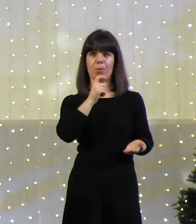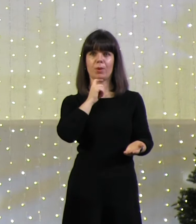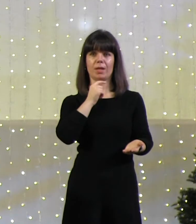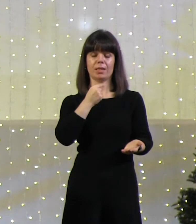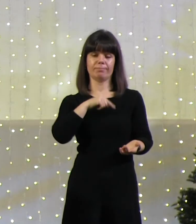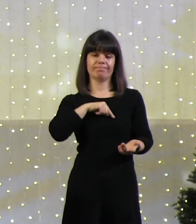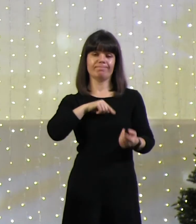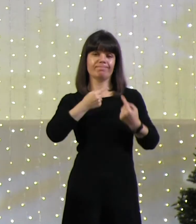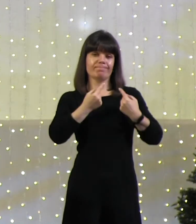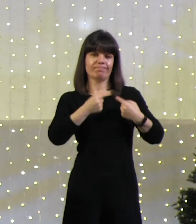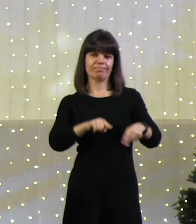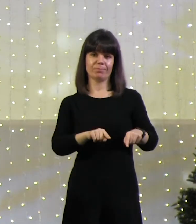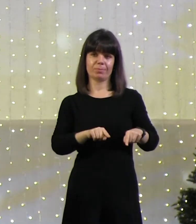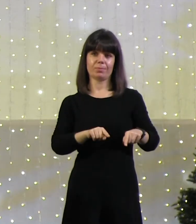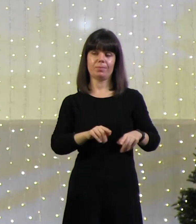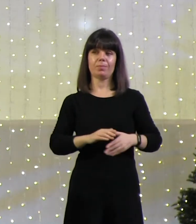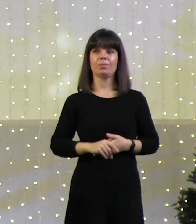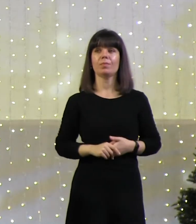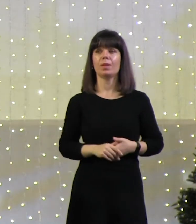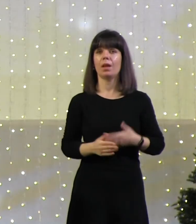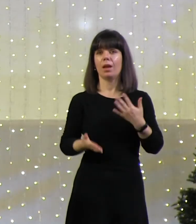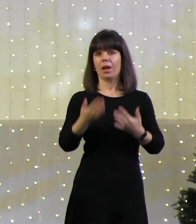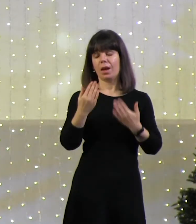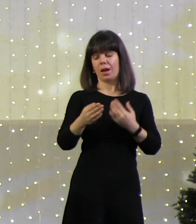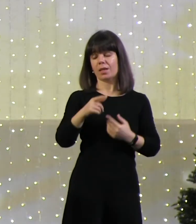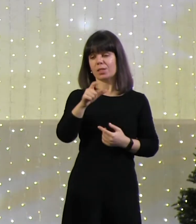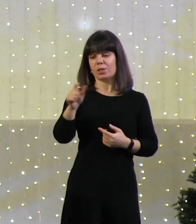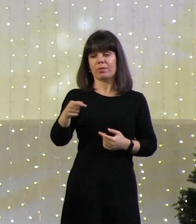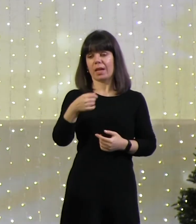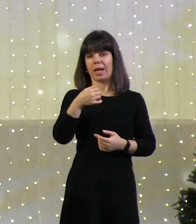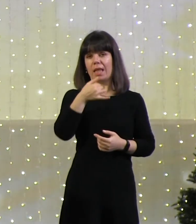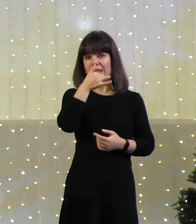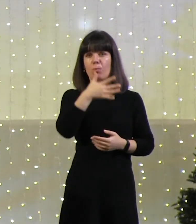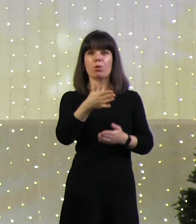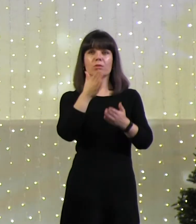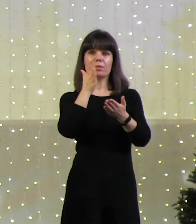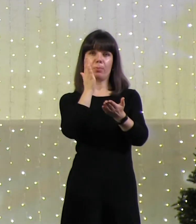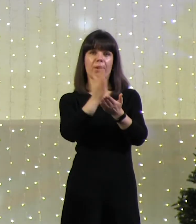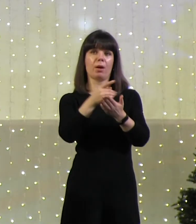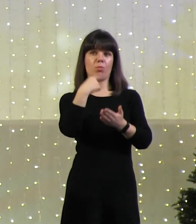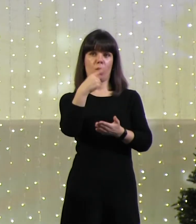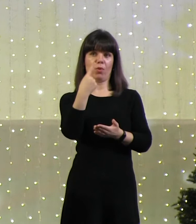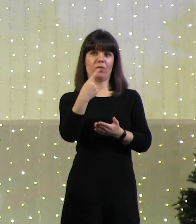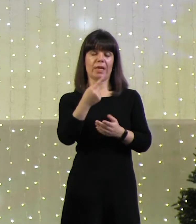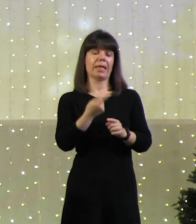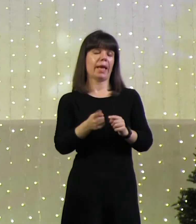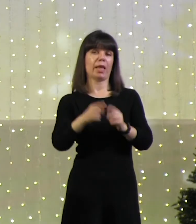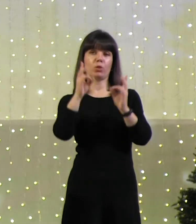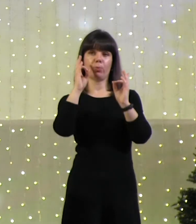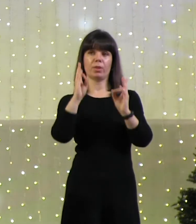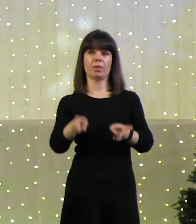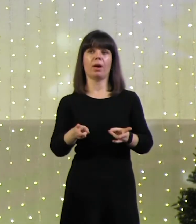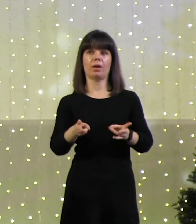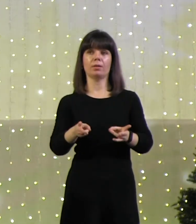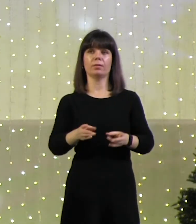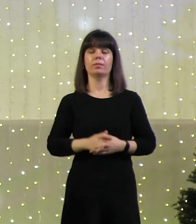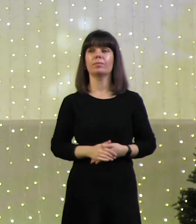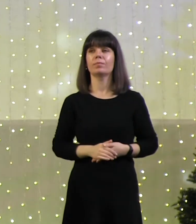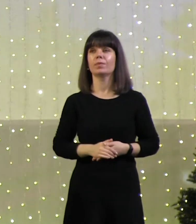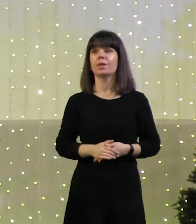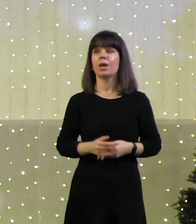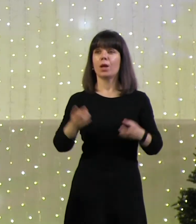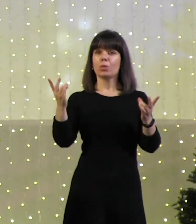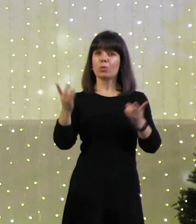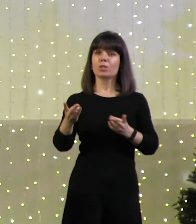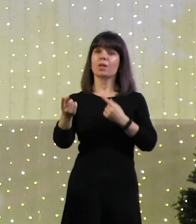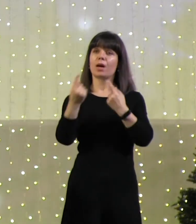Запутанные речи, это вообще беда. Это беда. Просто наша, это наша трагедия. Мы в определенном моменте понимаем, все, надо разговаривать,